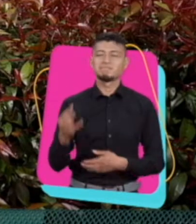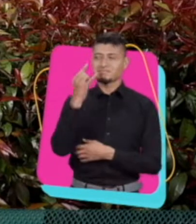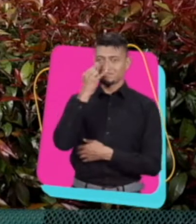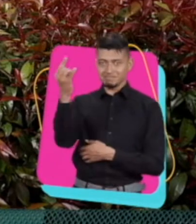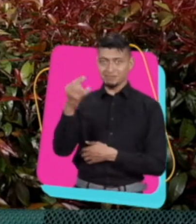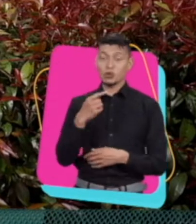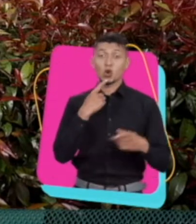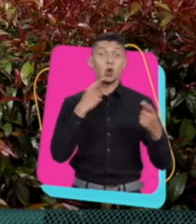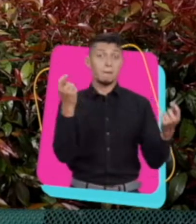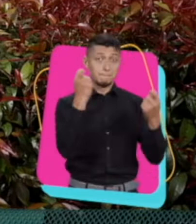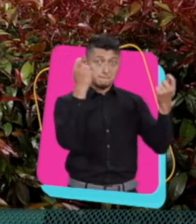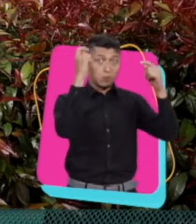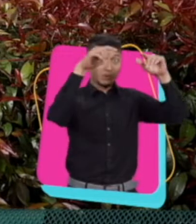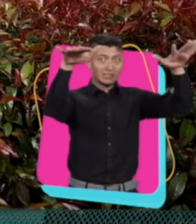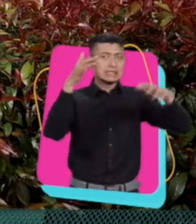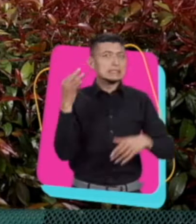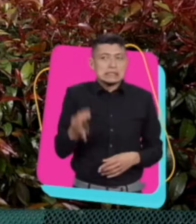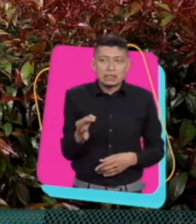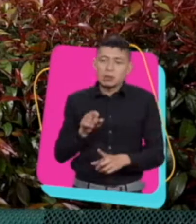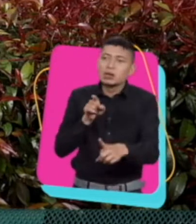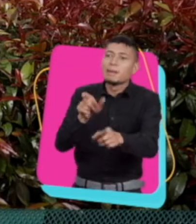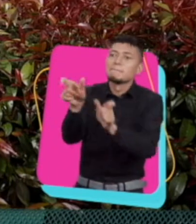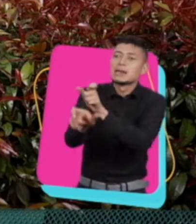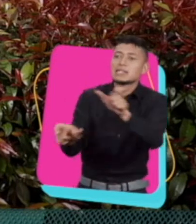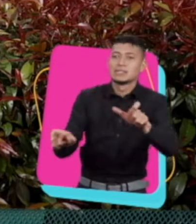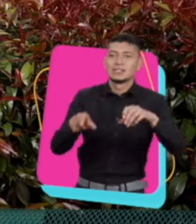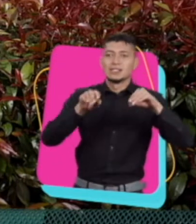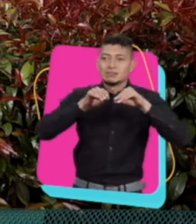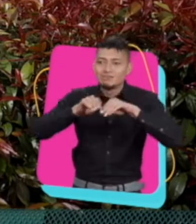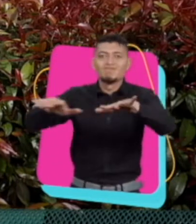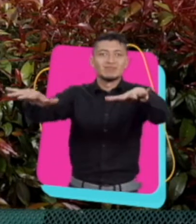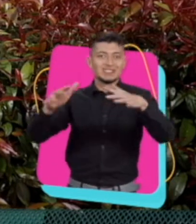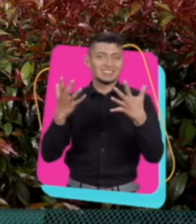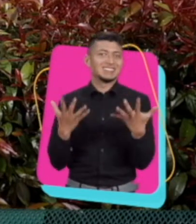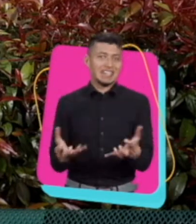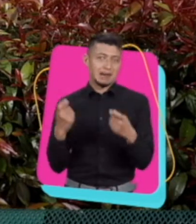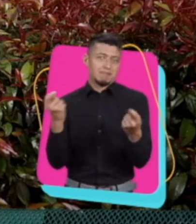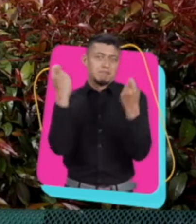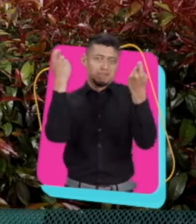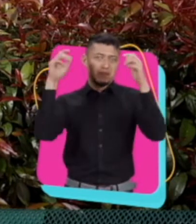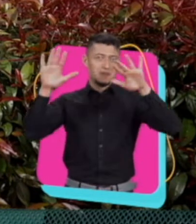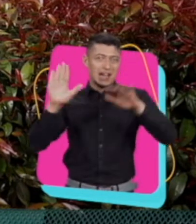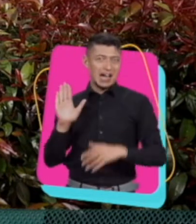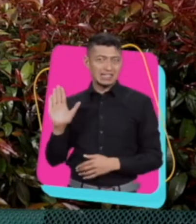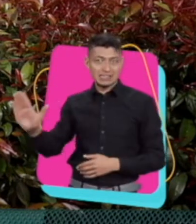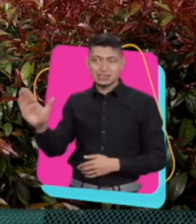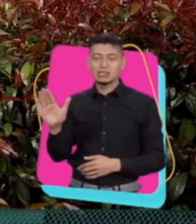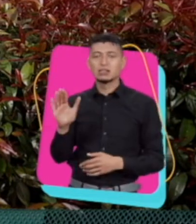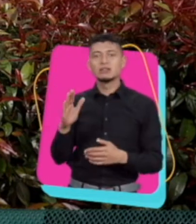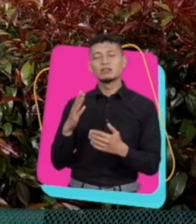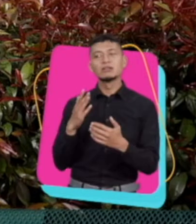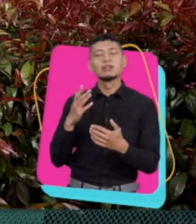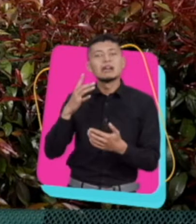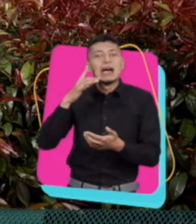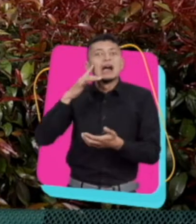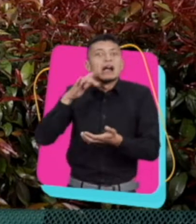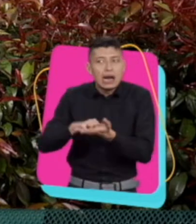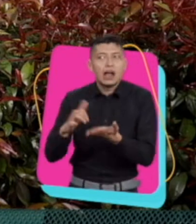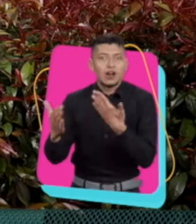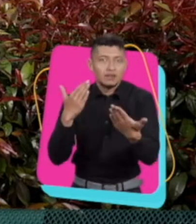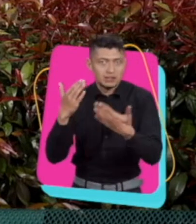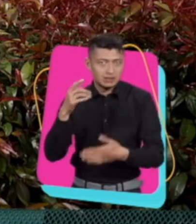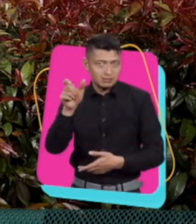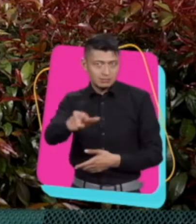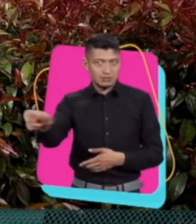Es muy interesante, la publicidad siempre busca formas de llegar a la gente y de llegar de la forma más creíble.